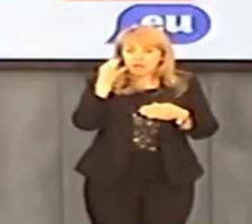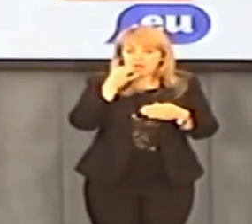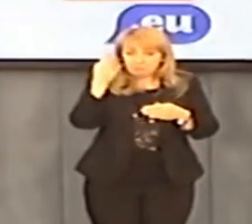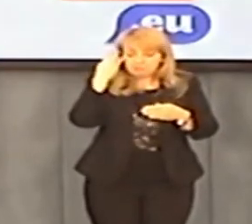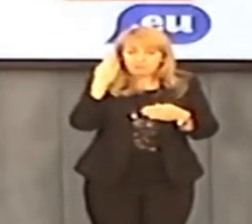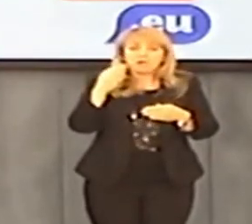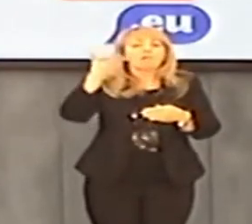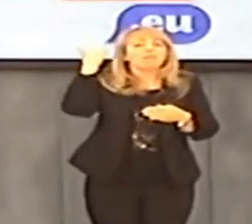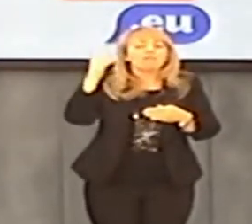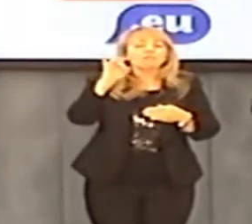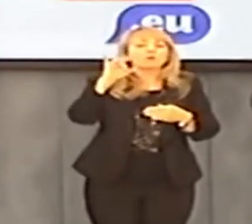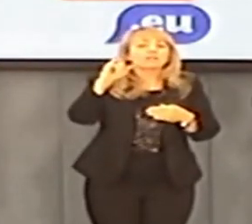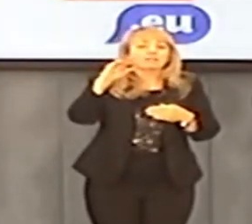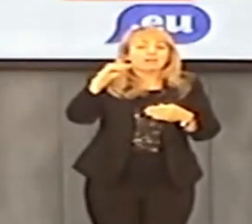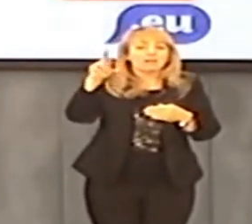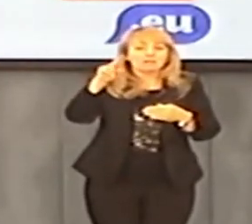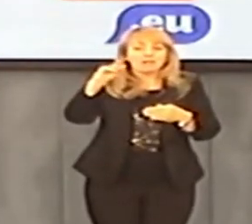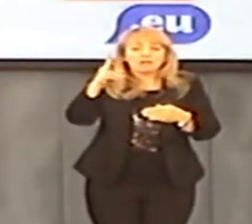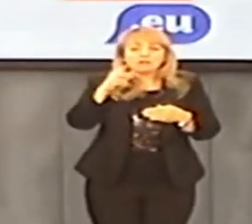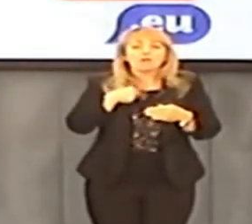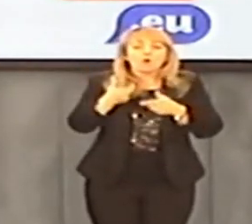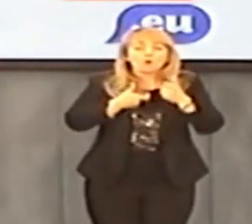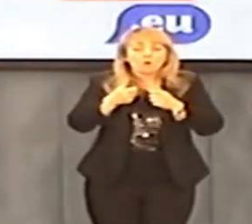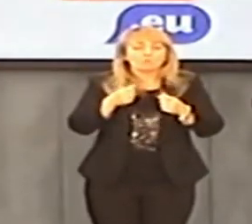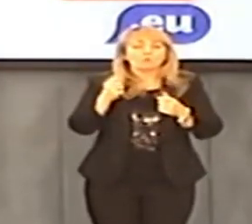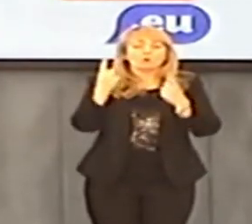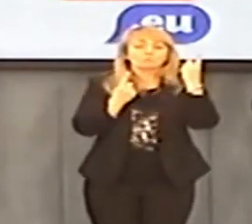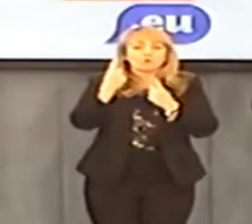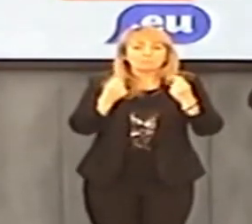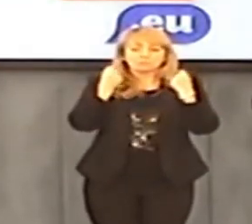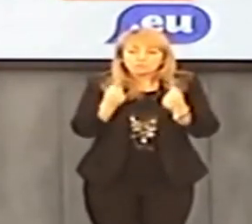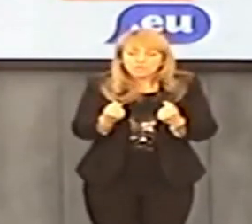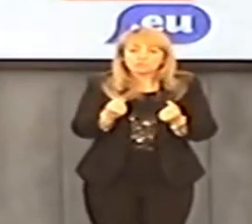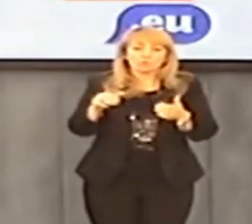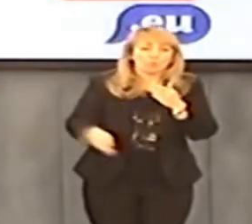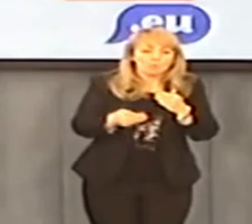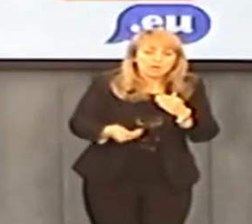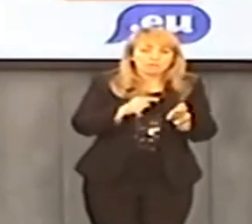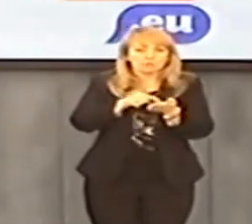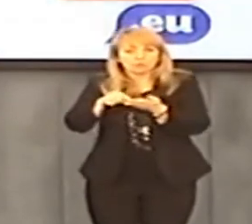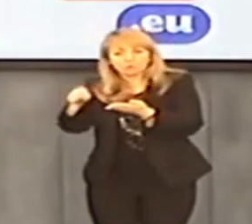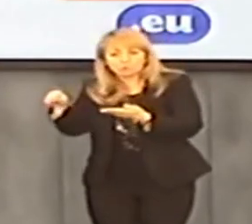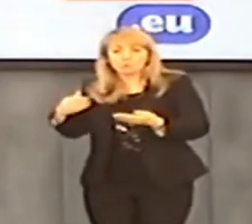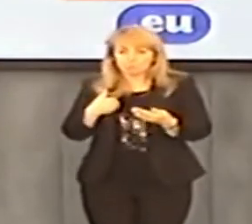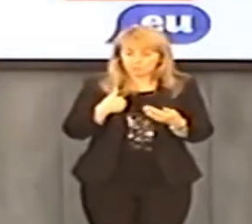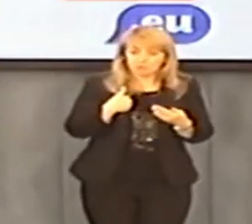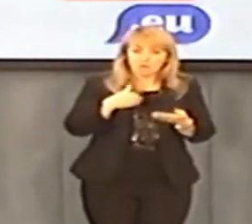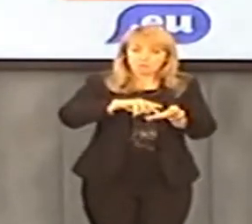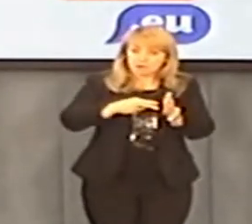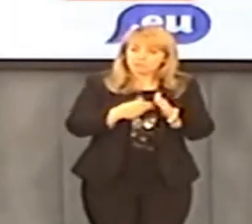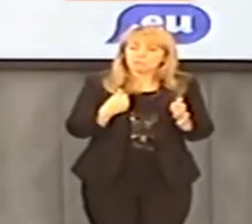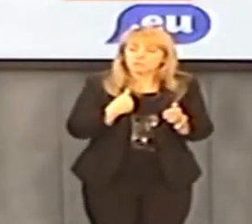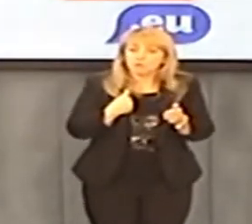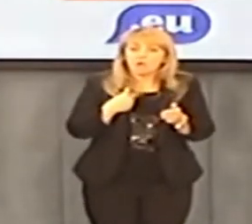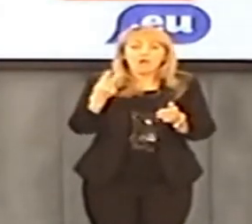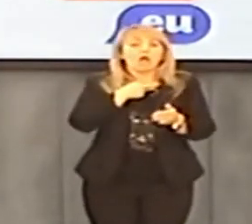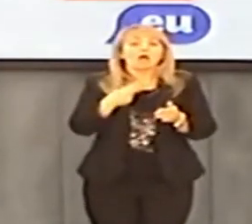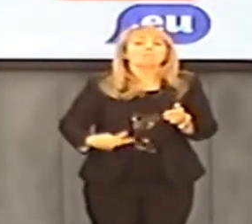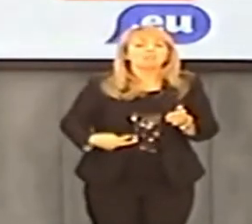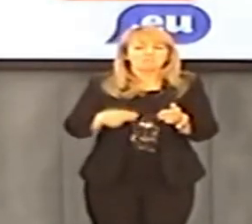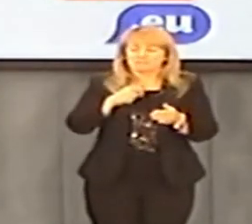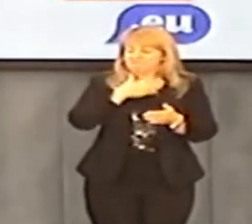pieniądze europejskie. To to jest jakaś, to już nawet Gierek w tym sensie postawił na przemysł ciężki, stocznie, kopalnie, miał jakąś myśl